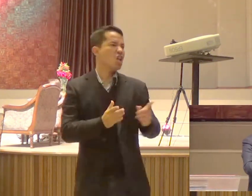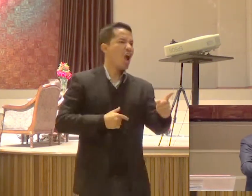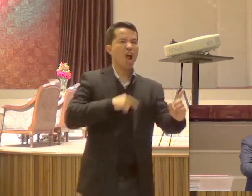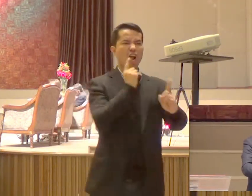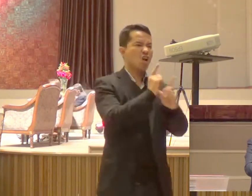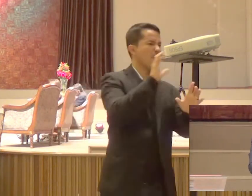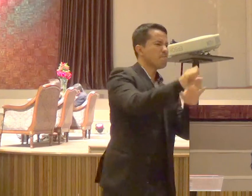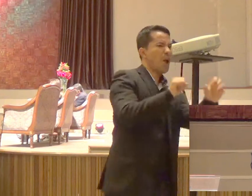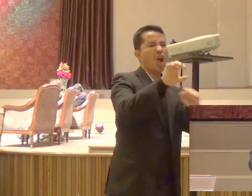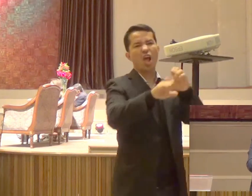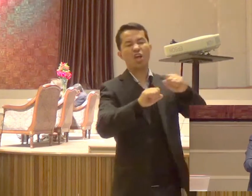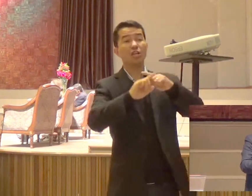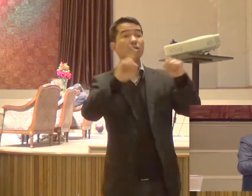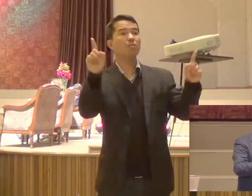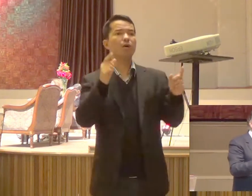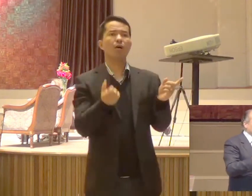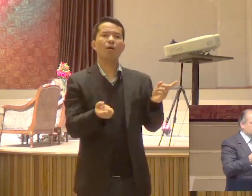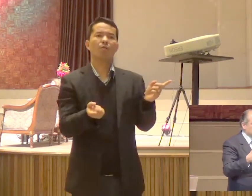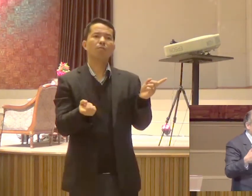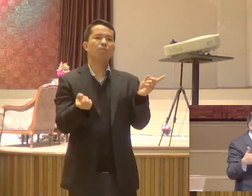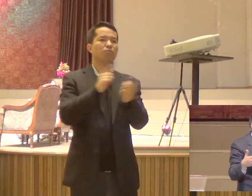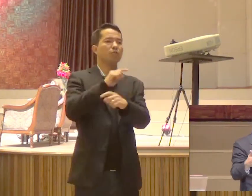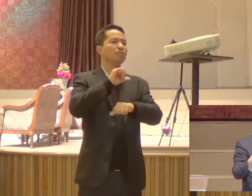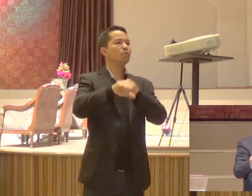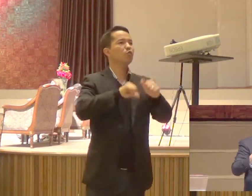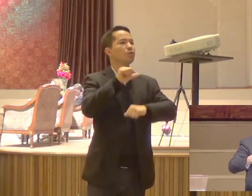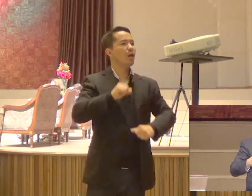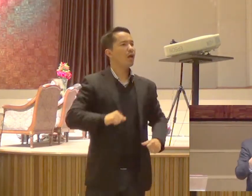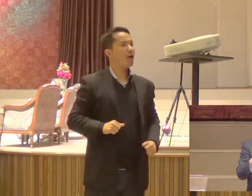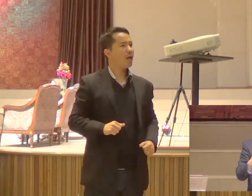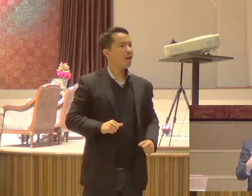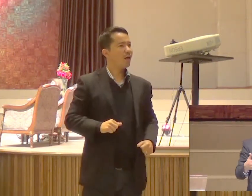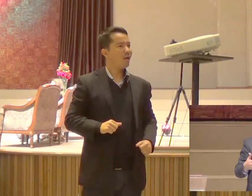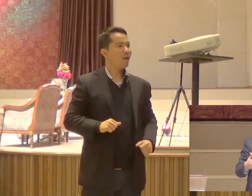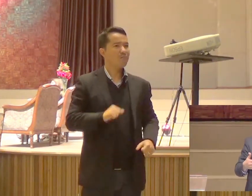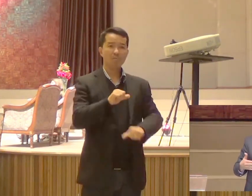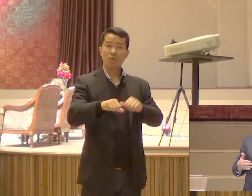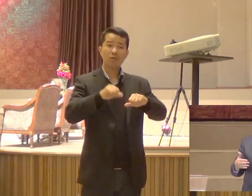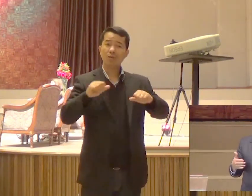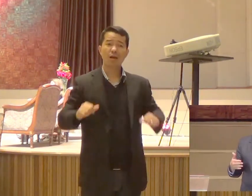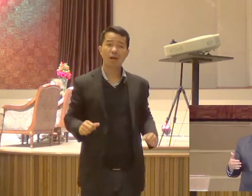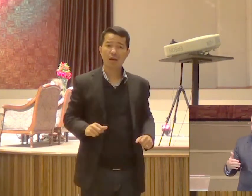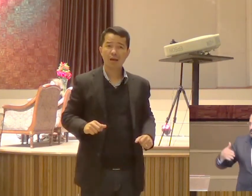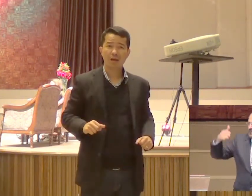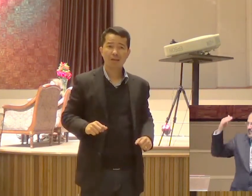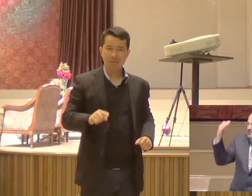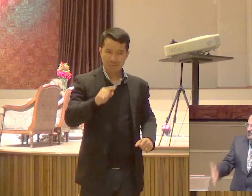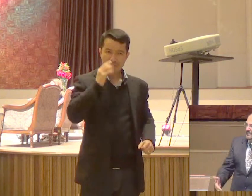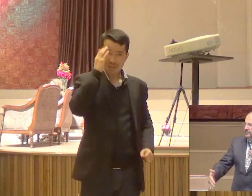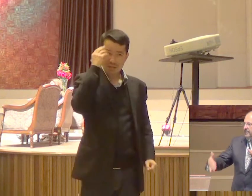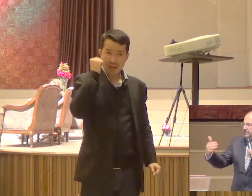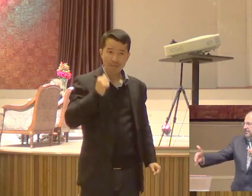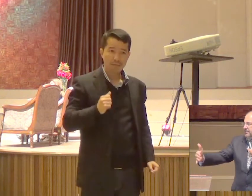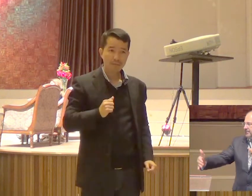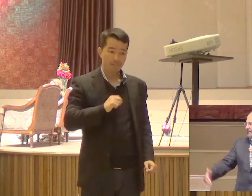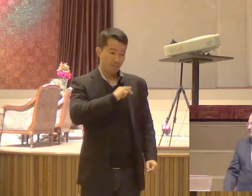O apóstolo Paulo Tinha fãs Só que eram fãs inimigos Onde ele ia Tinha gente atrás